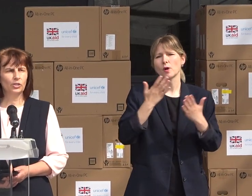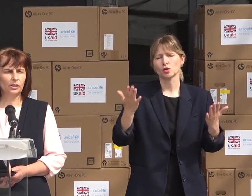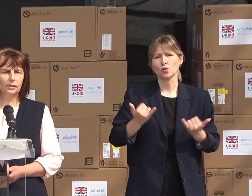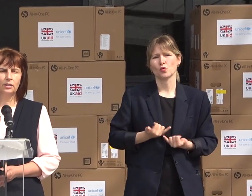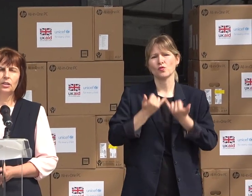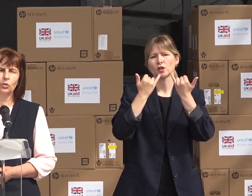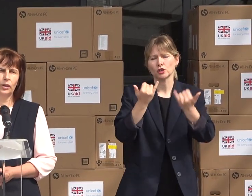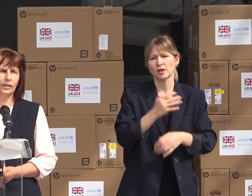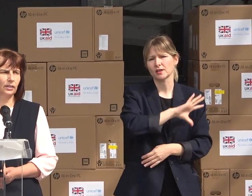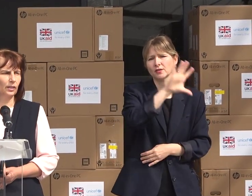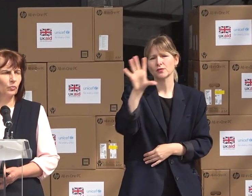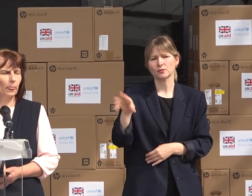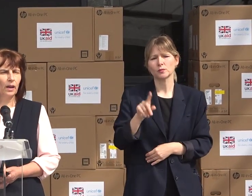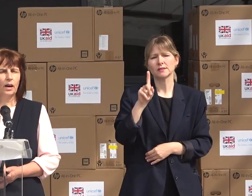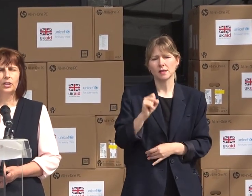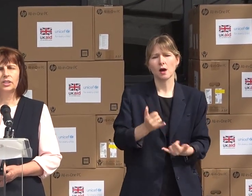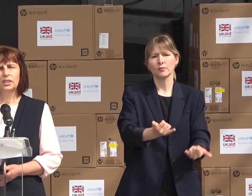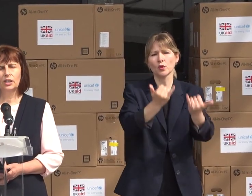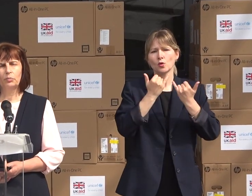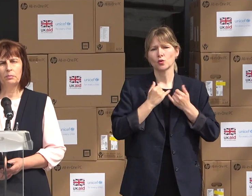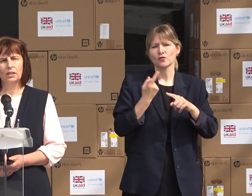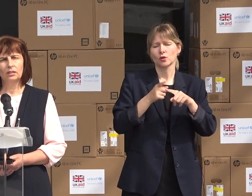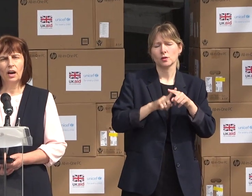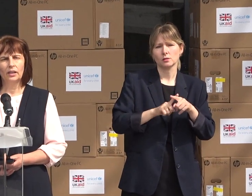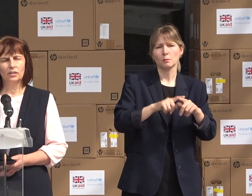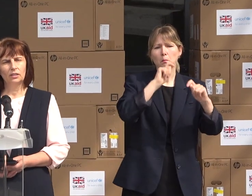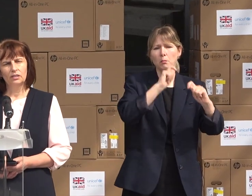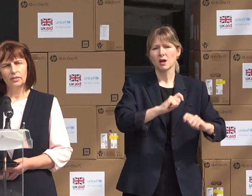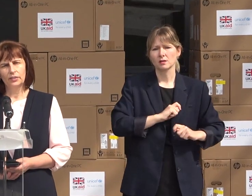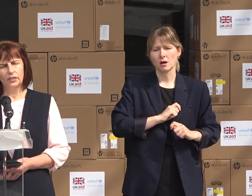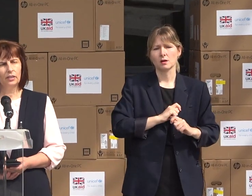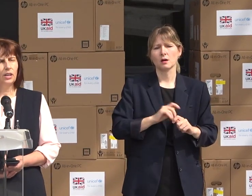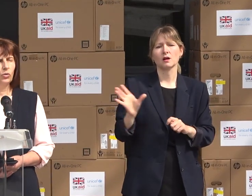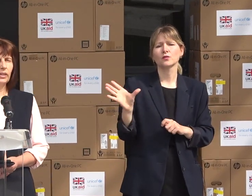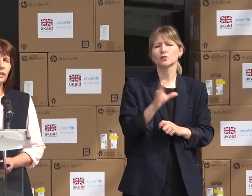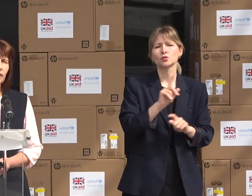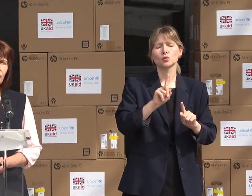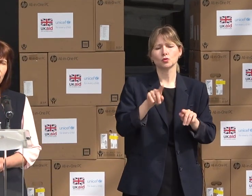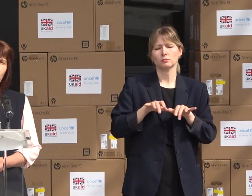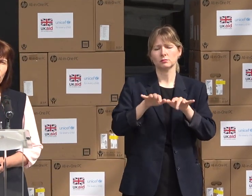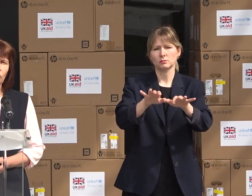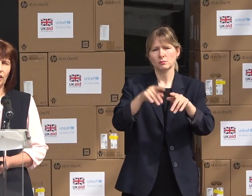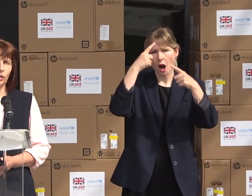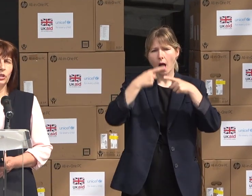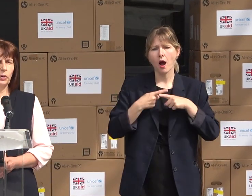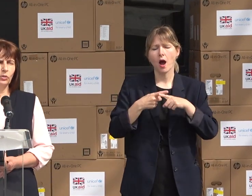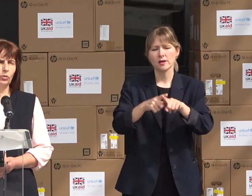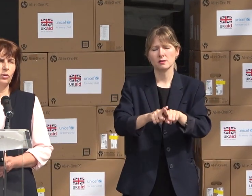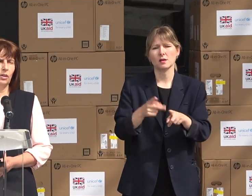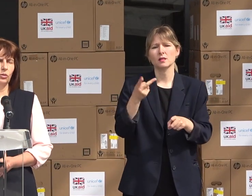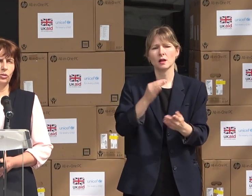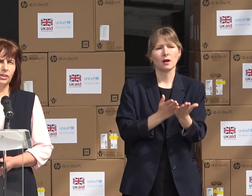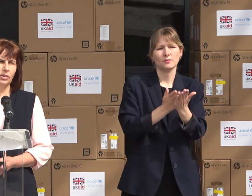pentru această donație. Acest echipament IT va fi cu o destinație specială și